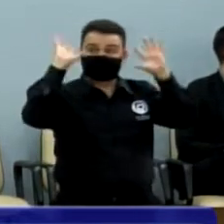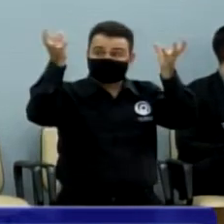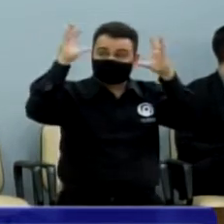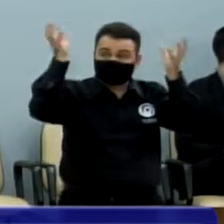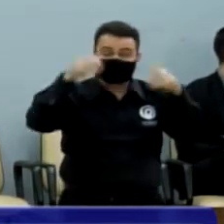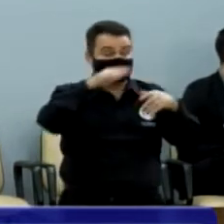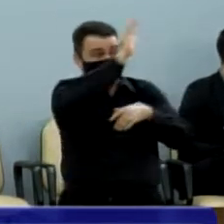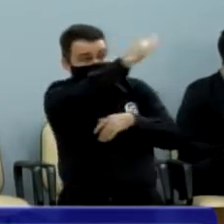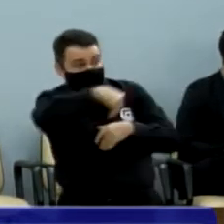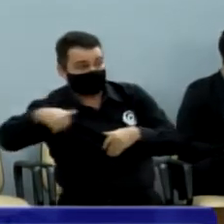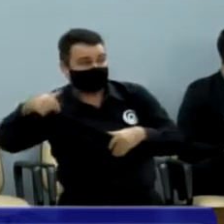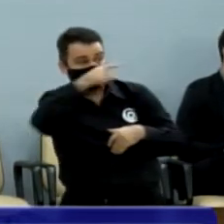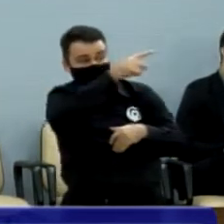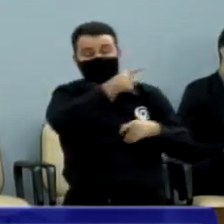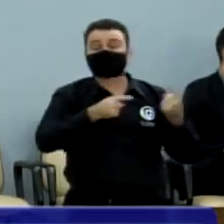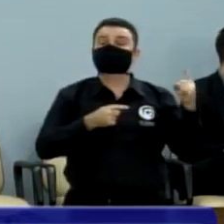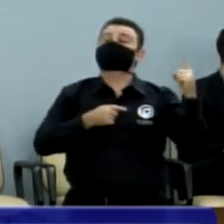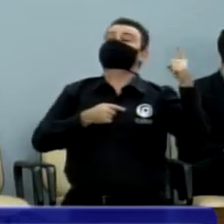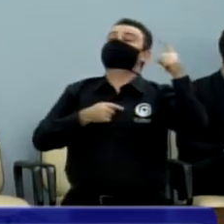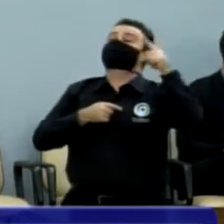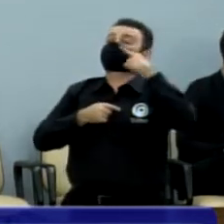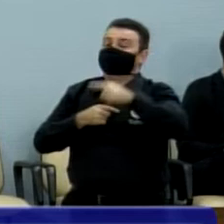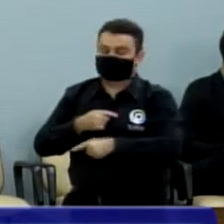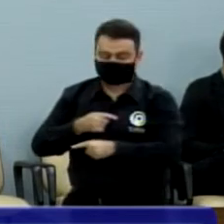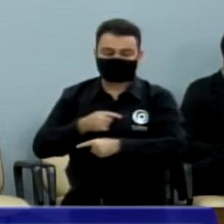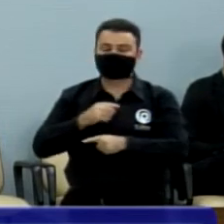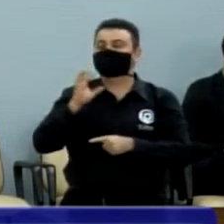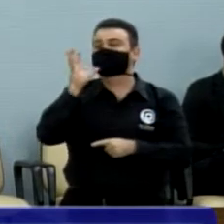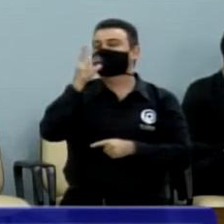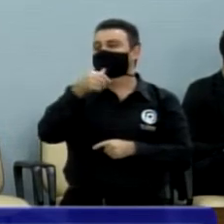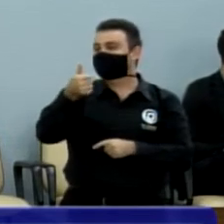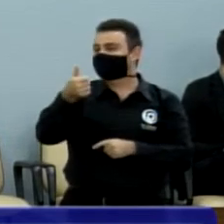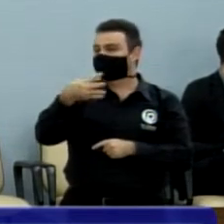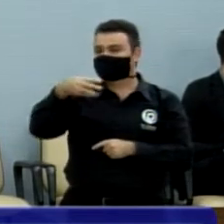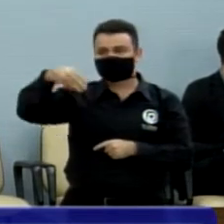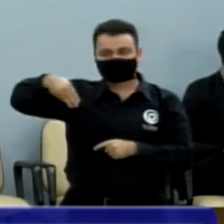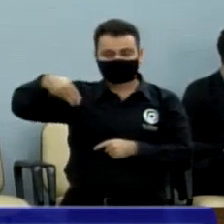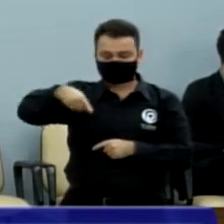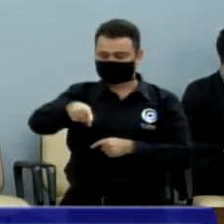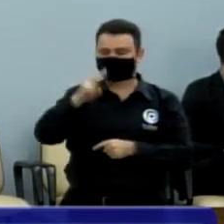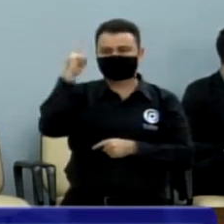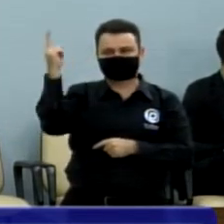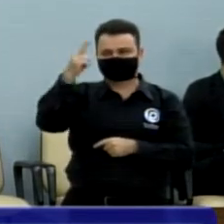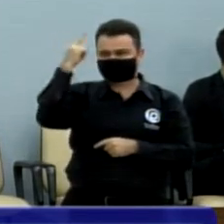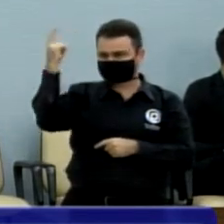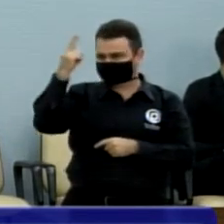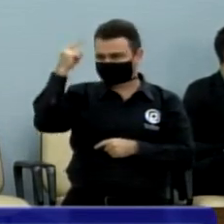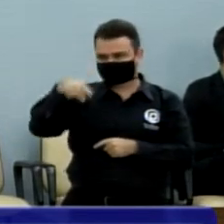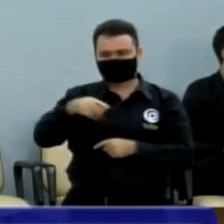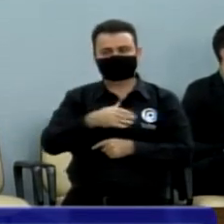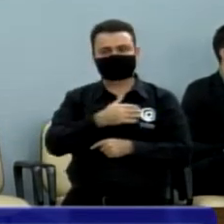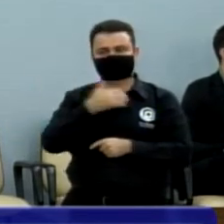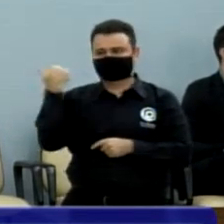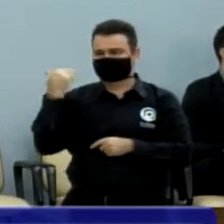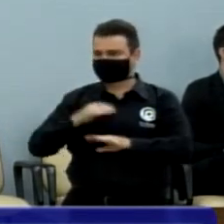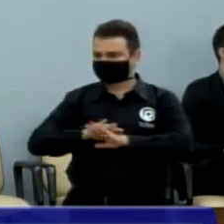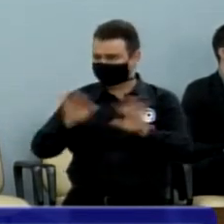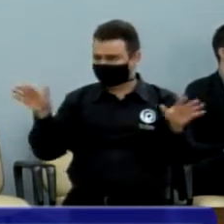tentando, e a criança foi a óbito, sendo que se tivesse levado de imediato para a unidade de saúde, teria chegado a tempo. Se seria